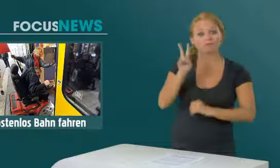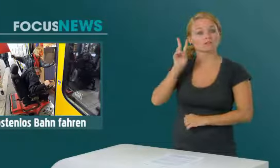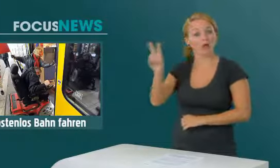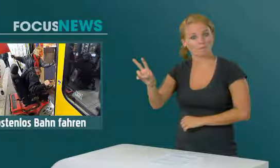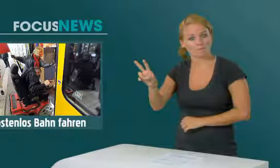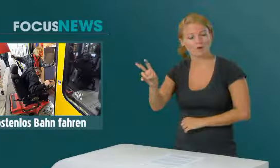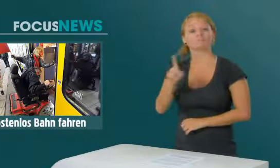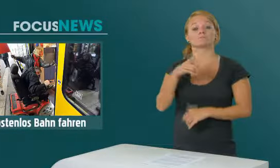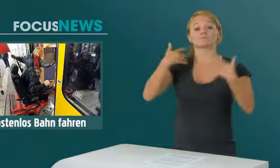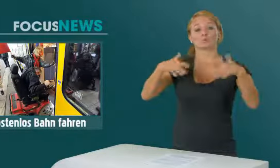Tramfahrten gültig.